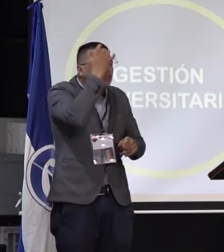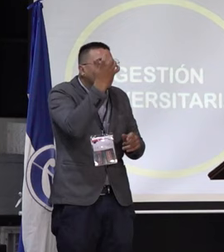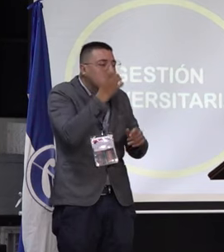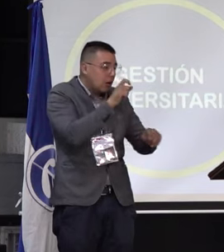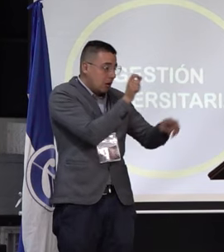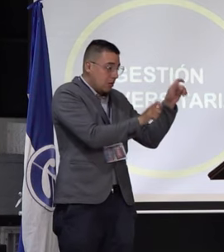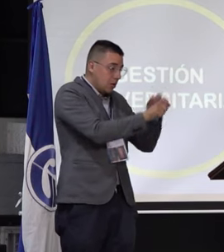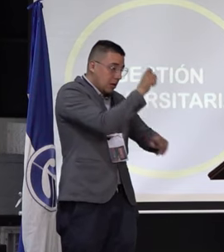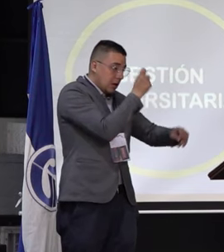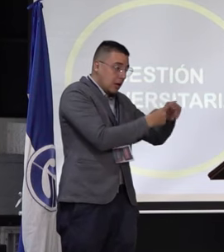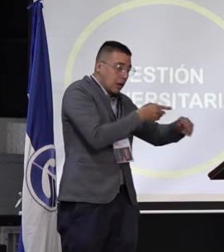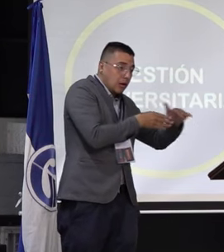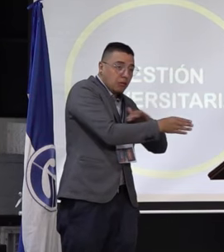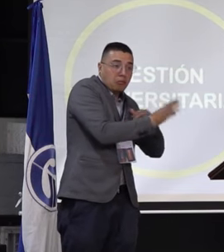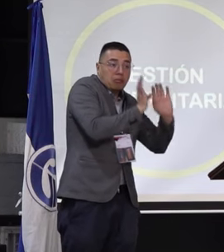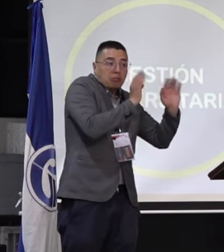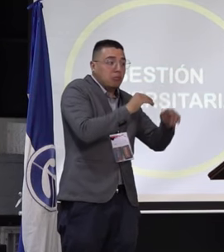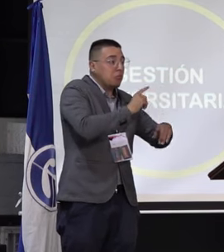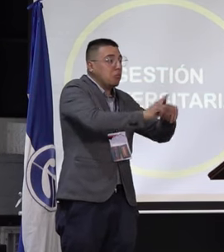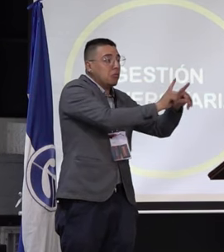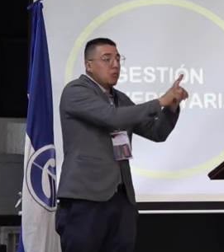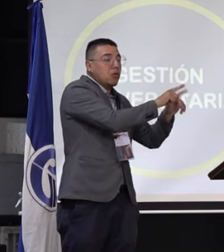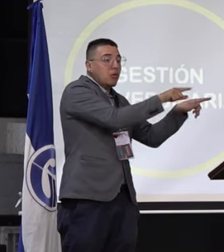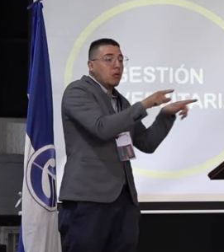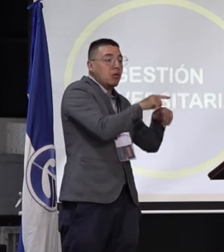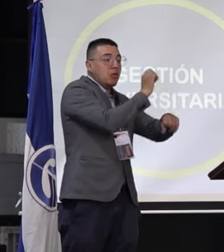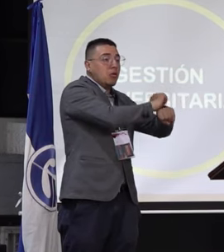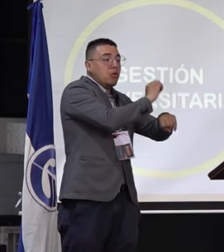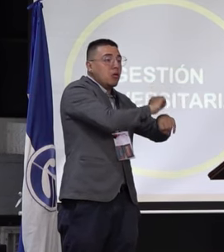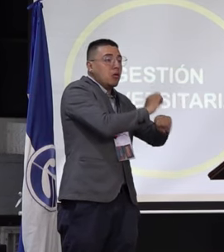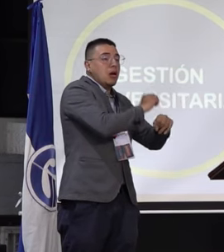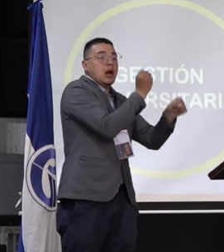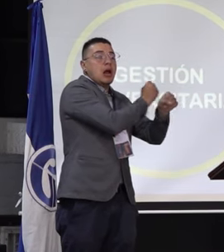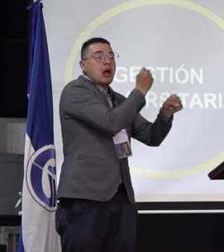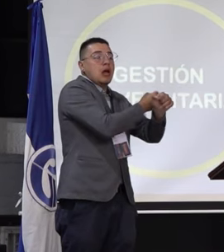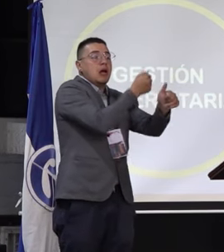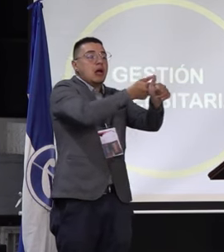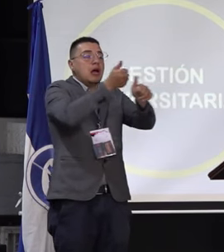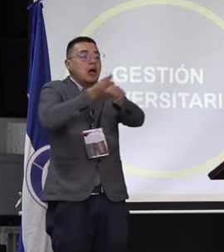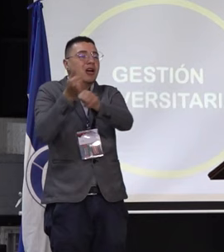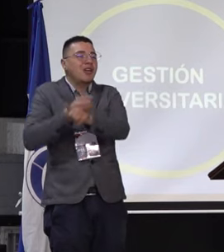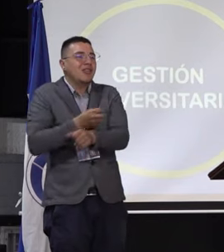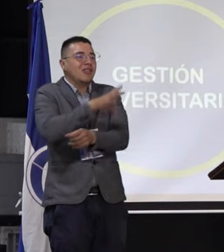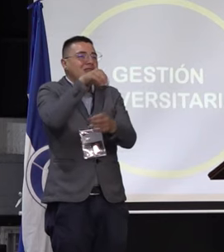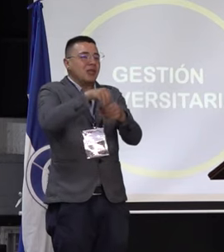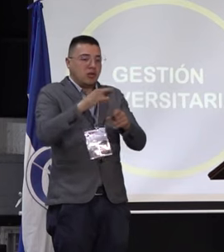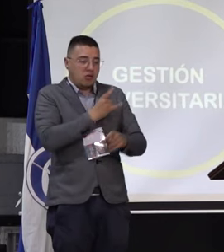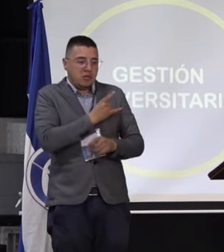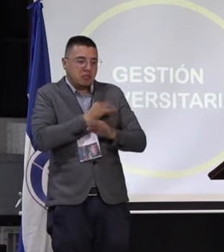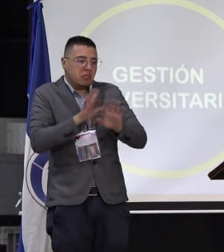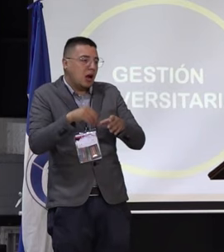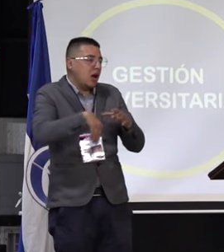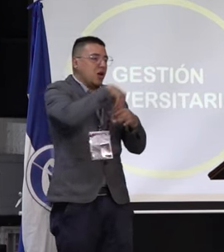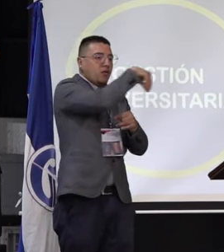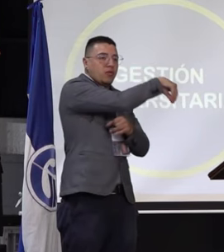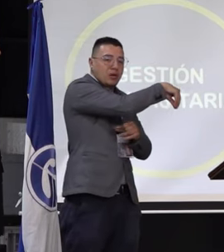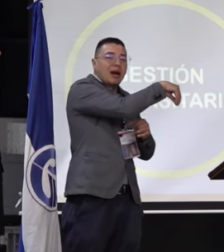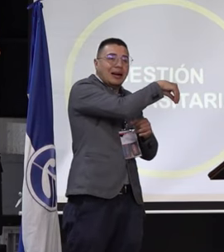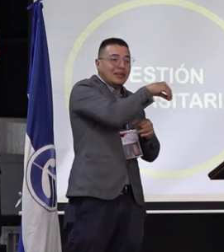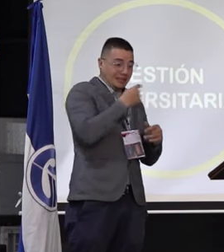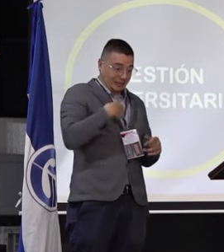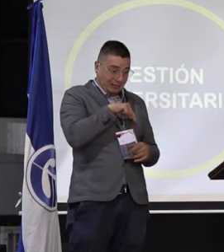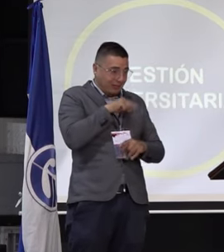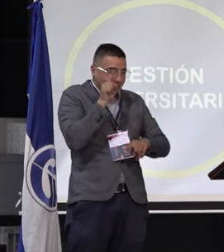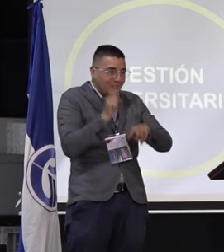tienen cada uno su lugar de organización en la naturaleza laboral que cada uno desempeña por fuera de la universidad. Es decir, nosotros no